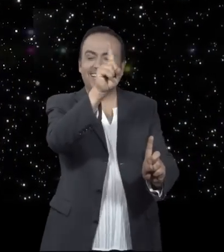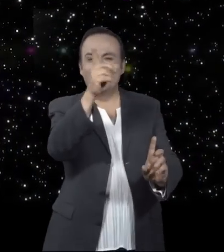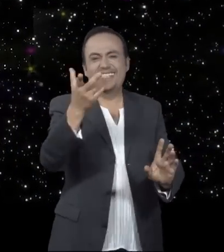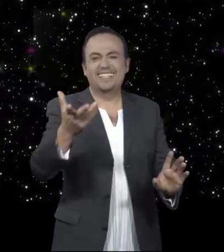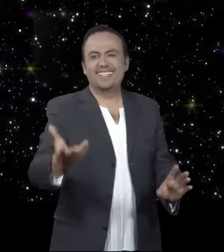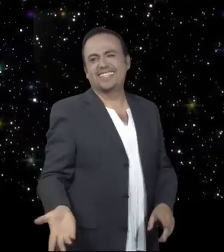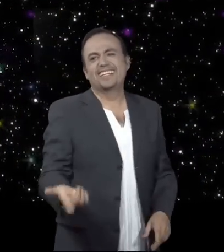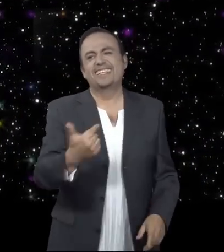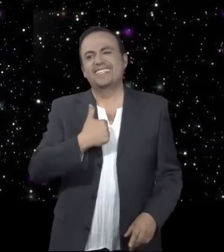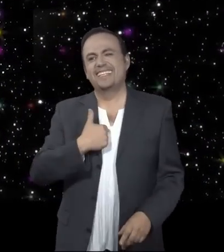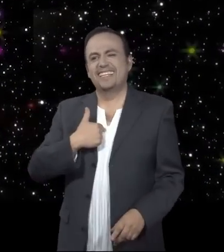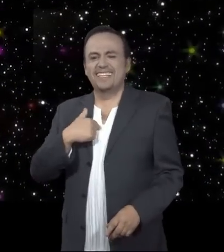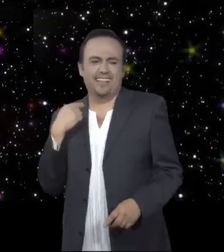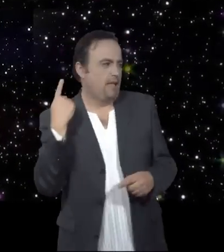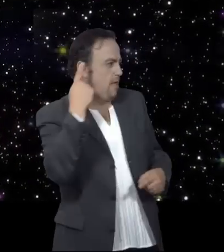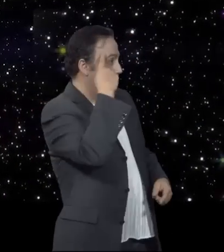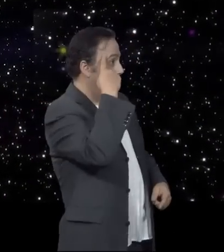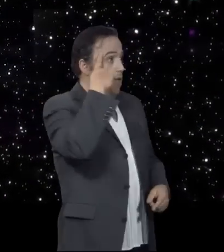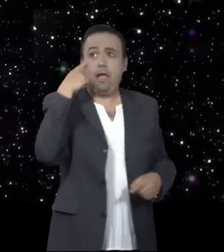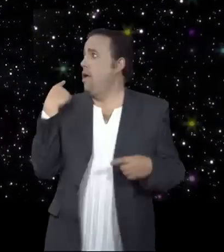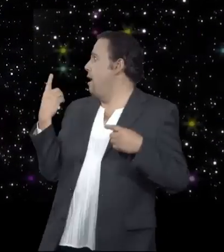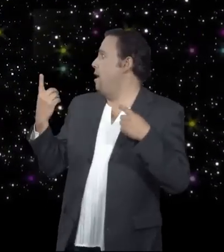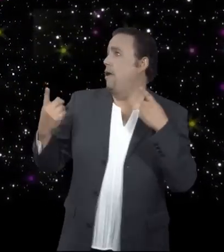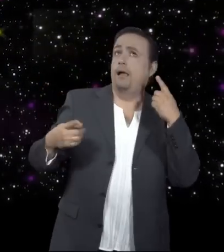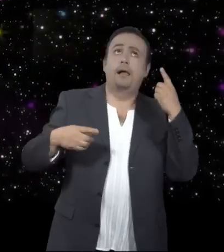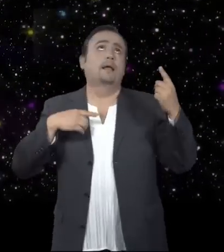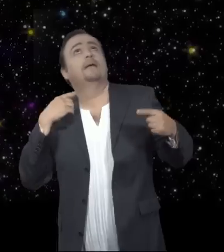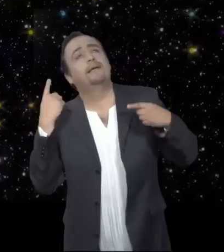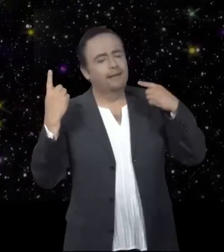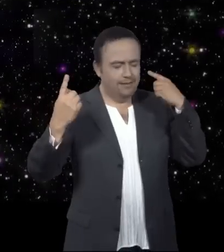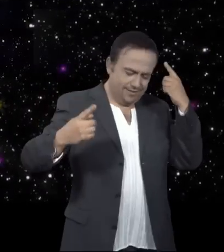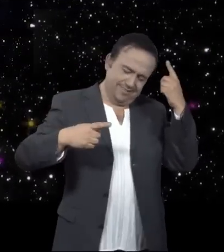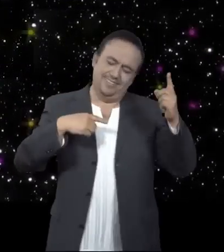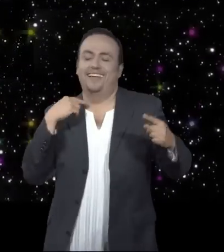Todo gira y gira dentro de mi cabeza